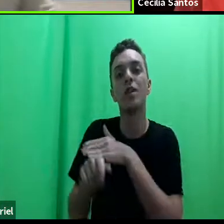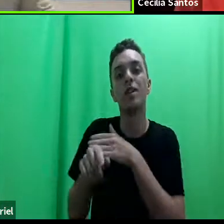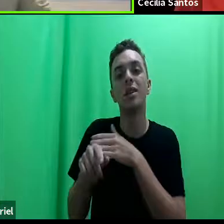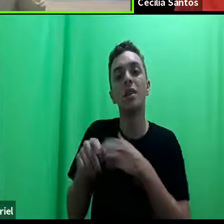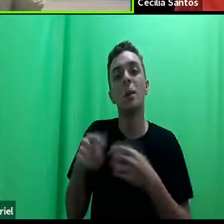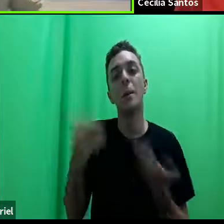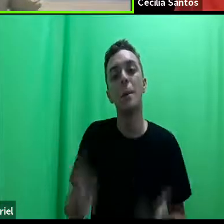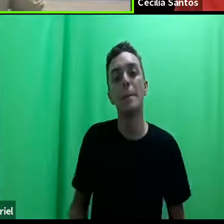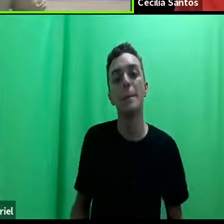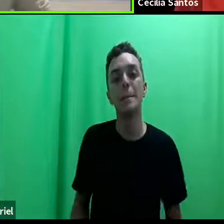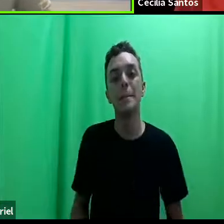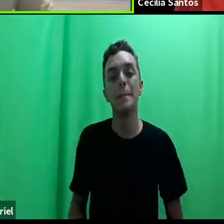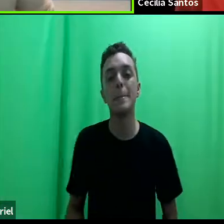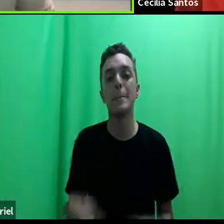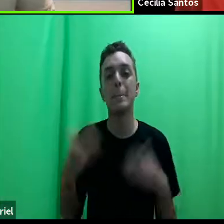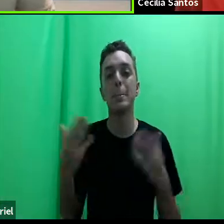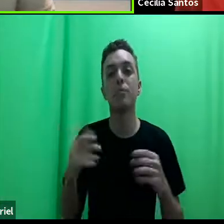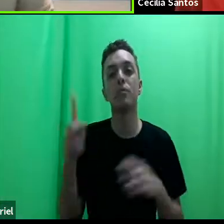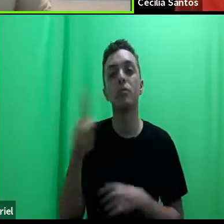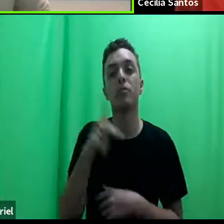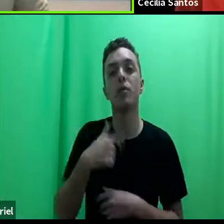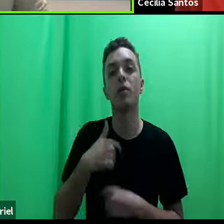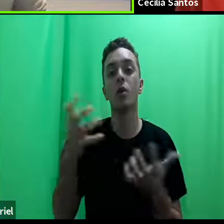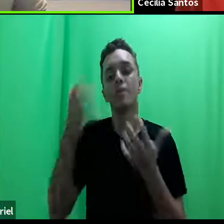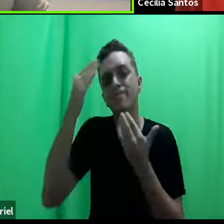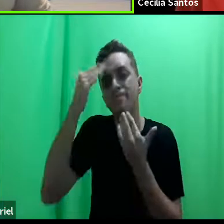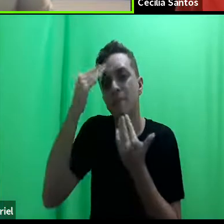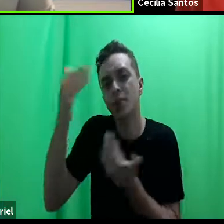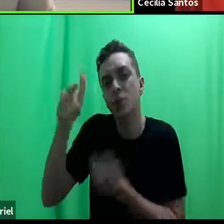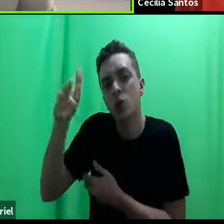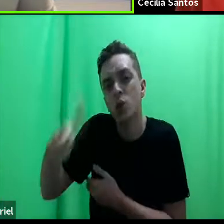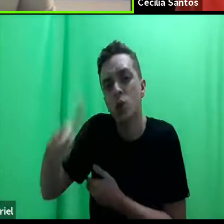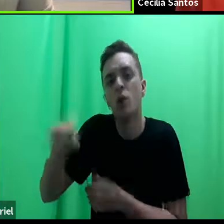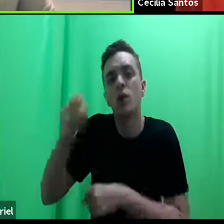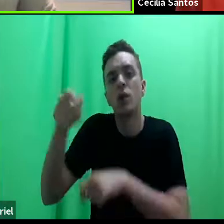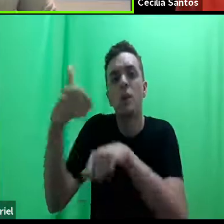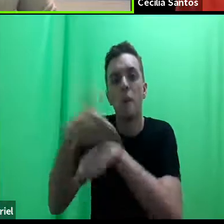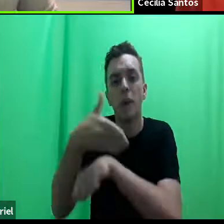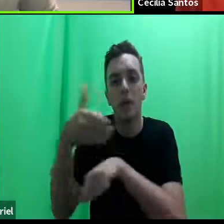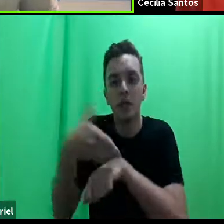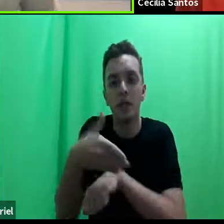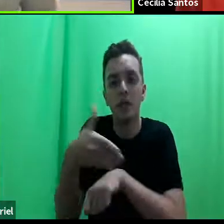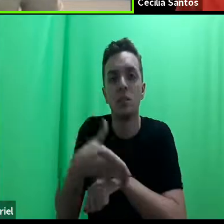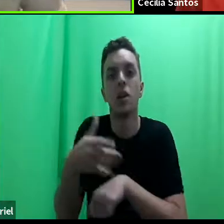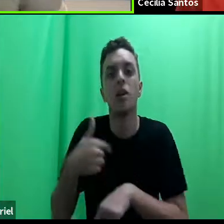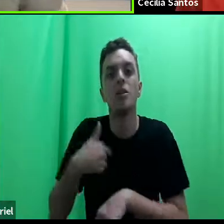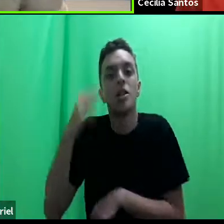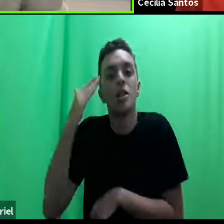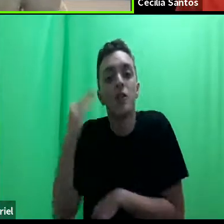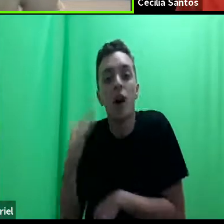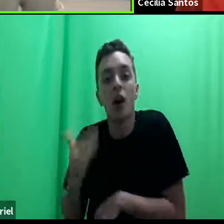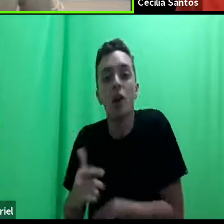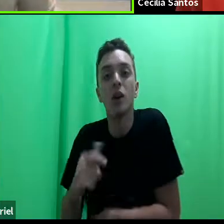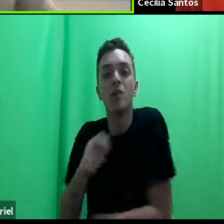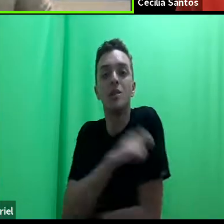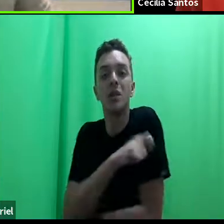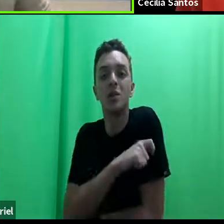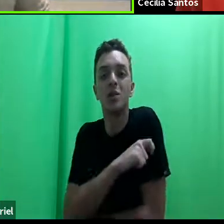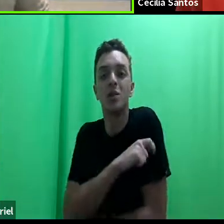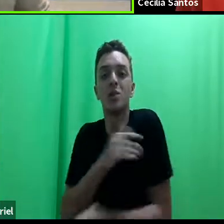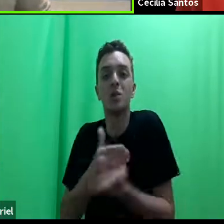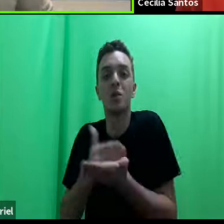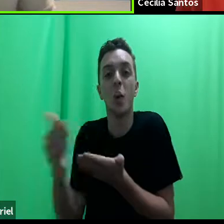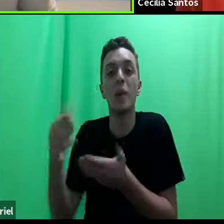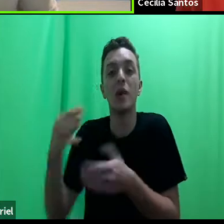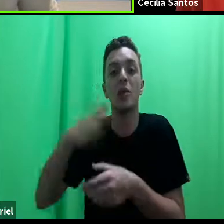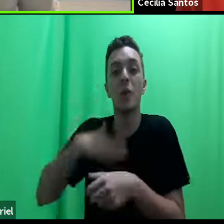Bom, mas fora isso, professora, eu quero super agradecer novamente a sua disponibilidade. Eu tive a honra de ser sua aluna logo no comecinho do mestrado